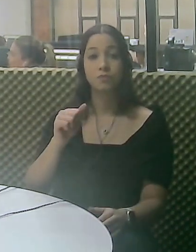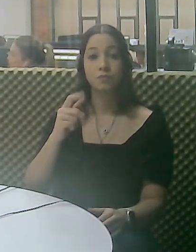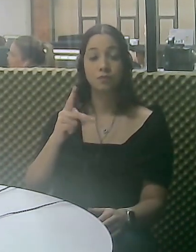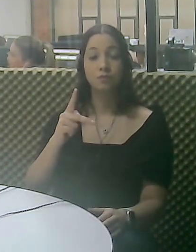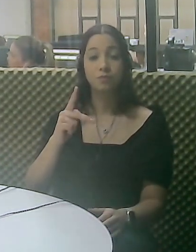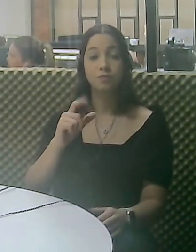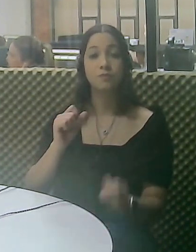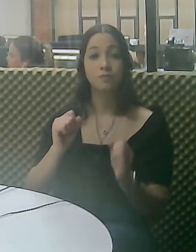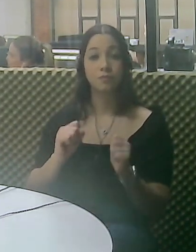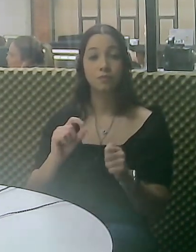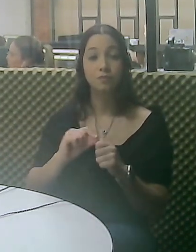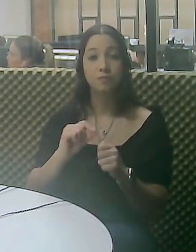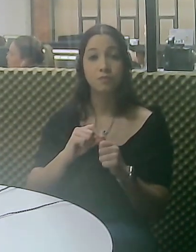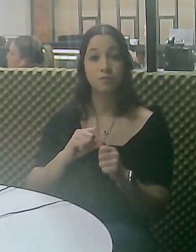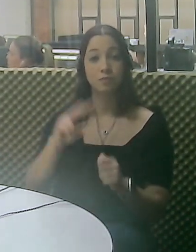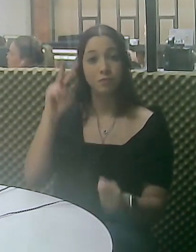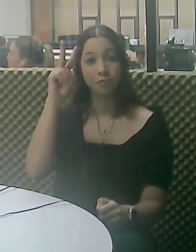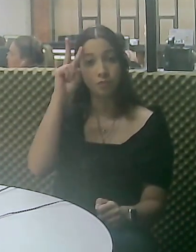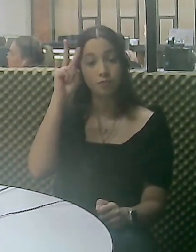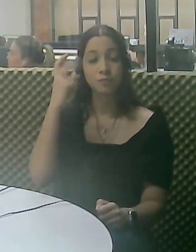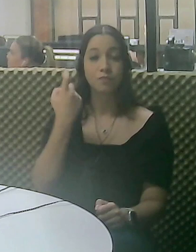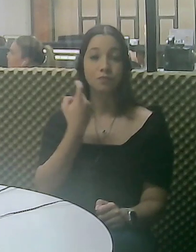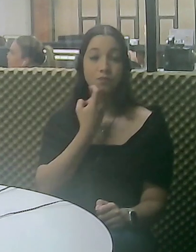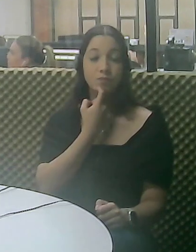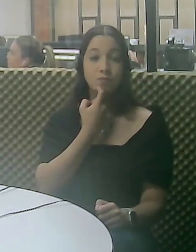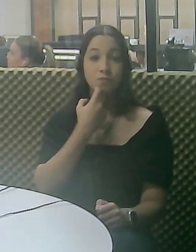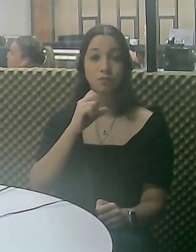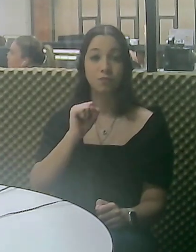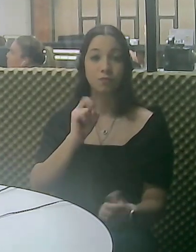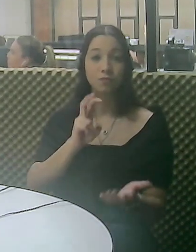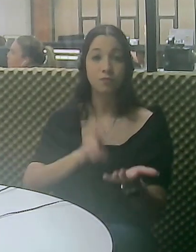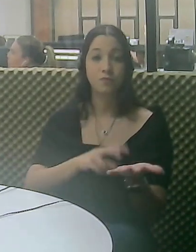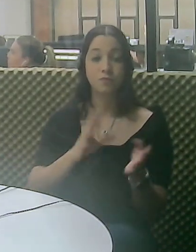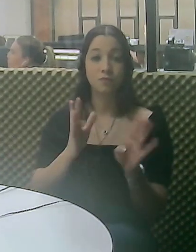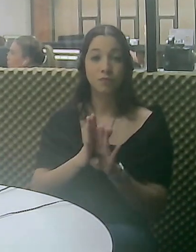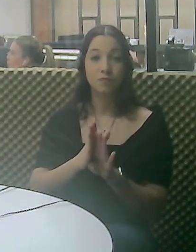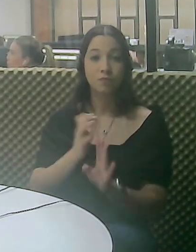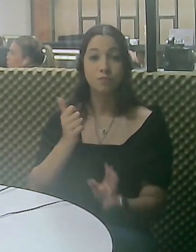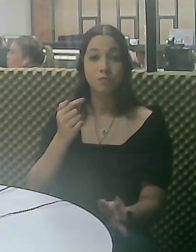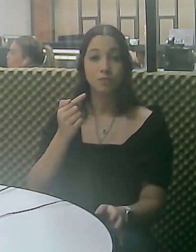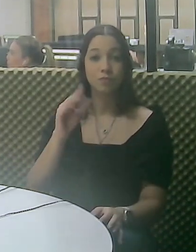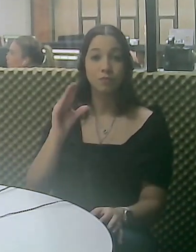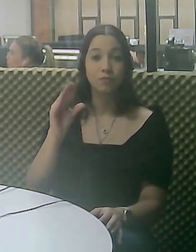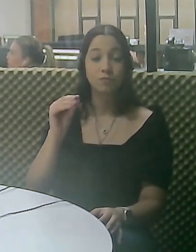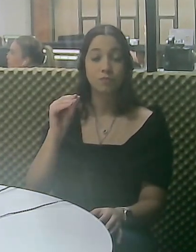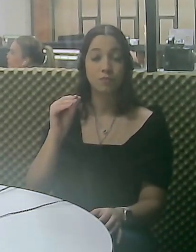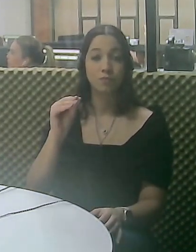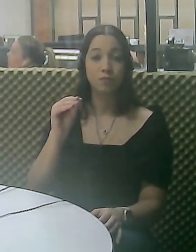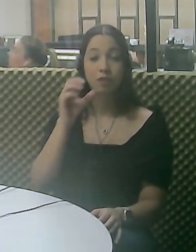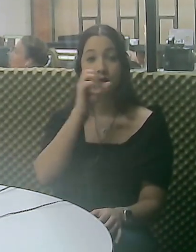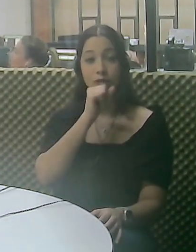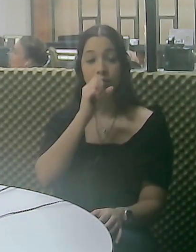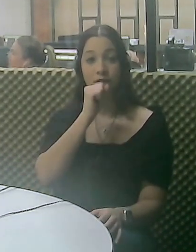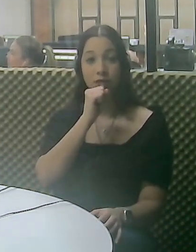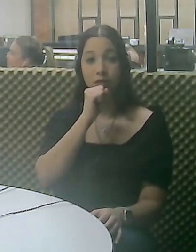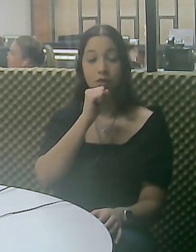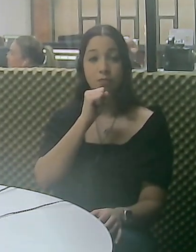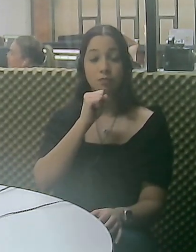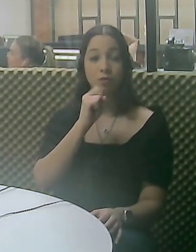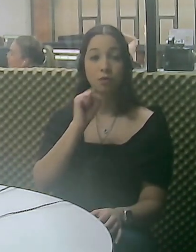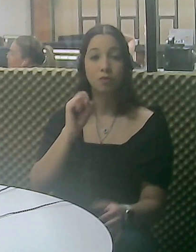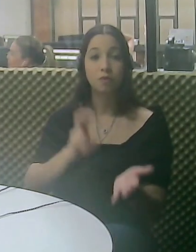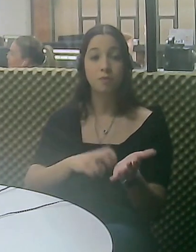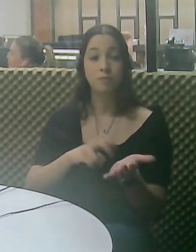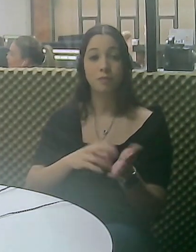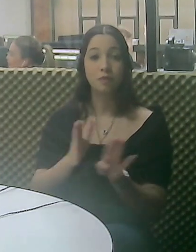espaço estiver em funcionamento, o Comap poderá ser realizado no local de segunda a sexta-feira, das 8 da manhã às